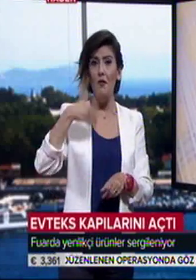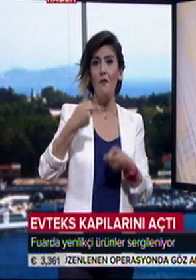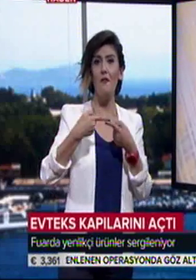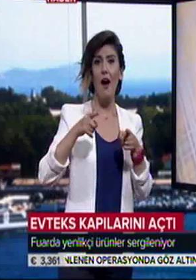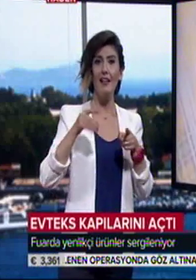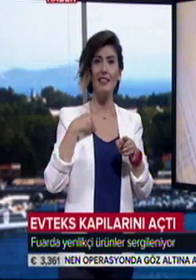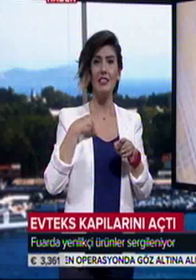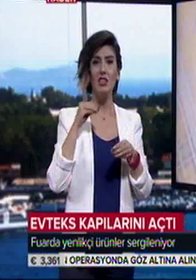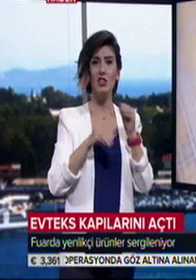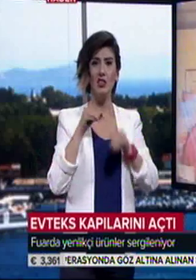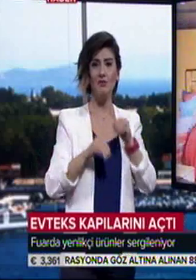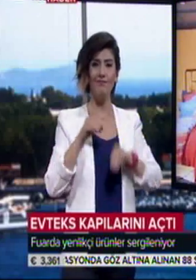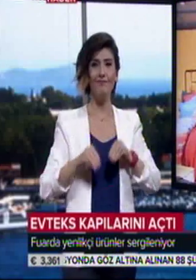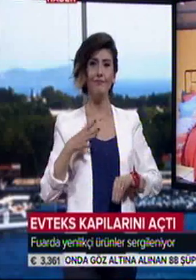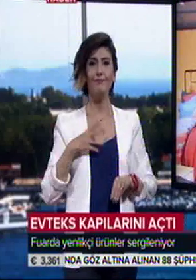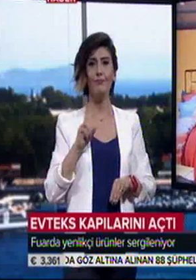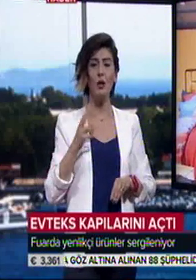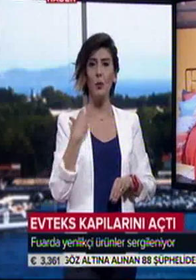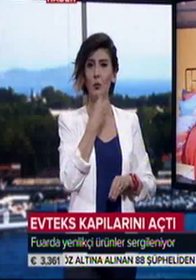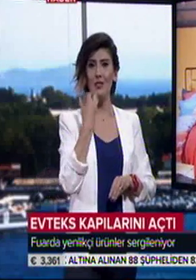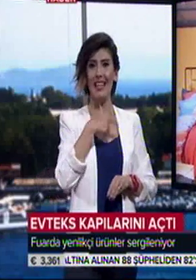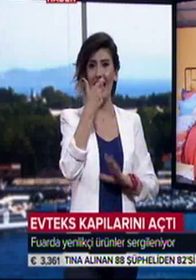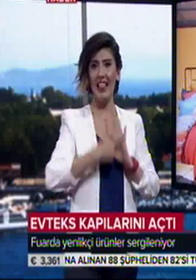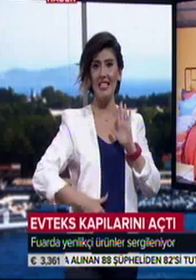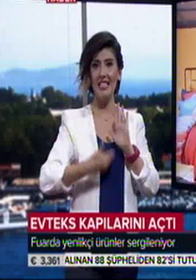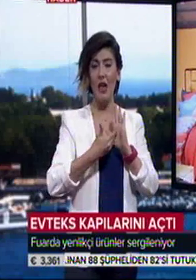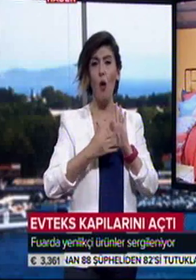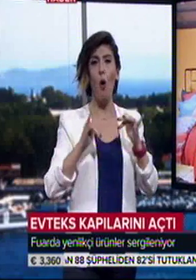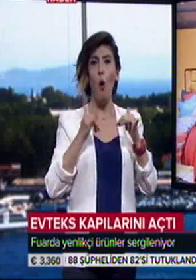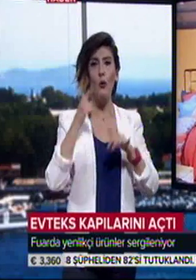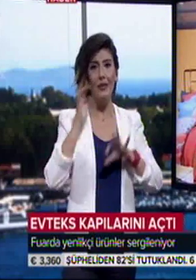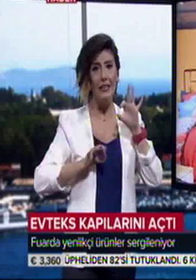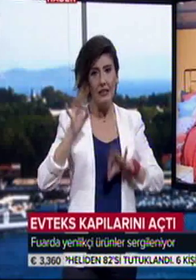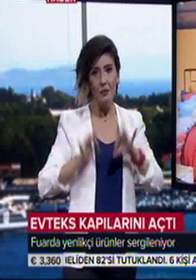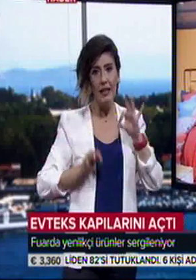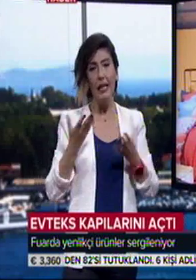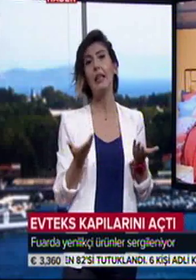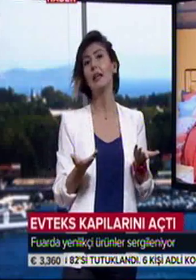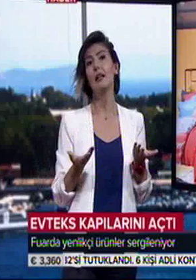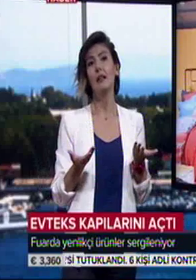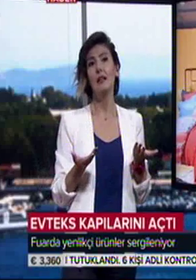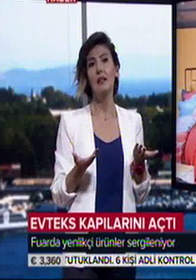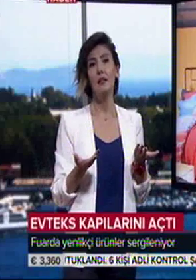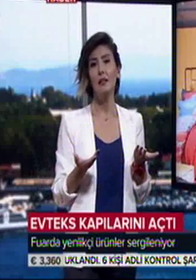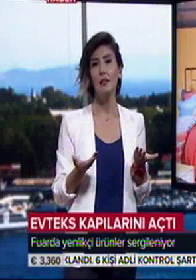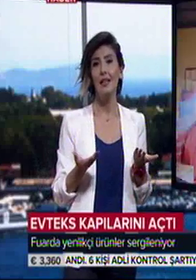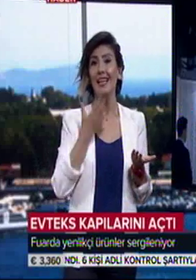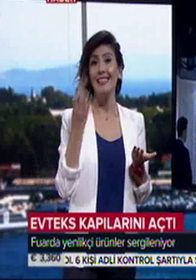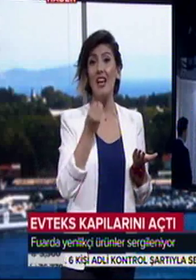yönleniyorsunuz. Her hafta güncellenen bir müzik listesi, oyun incelemeleri, gençlerin çok fazla tükettiği aslında içerikleri vermeye çalışıyoruz. Kendi